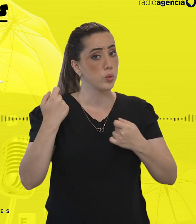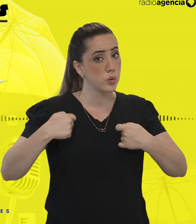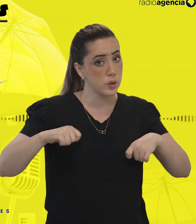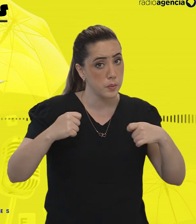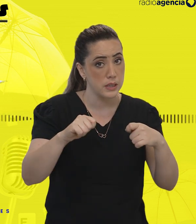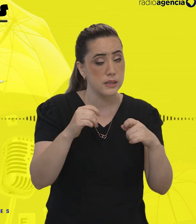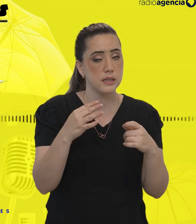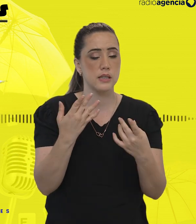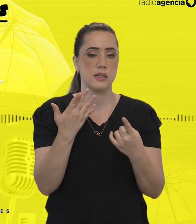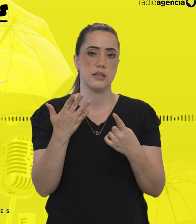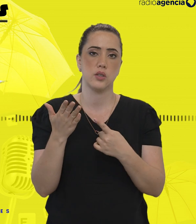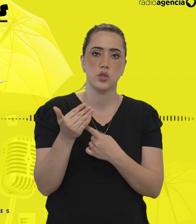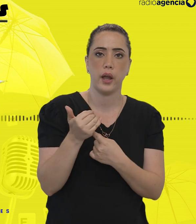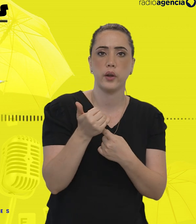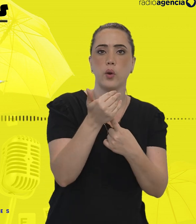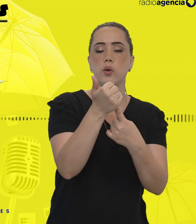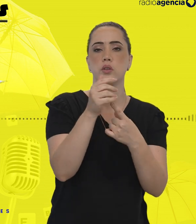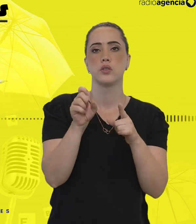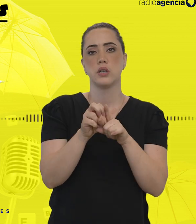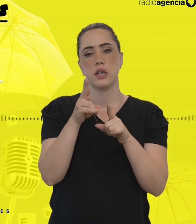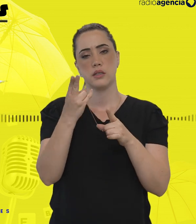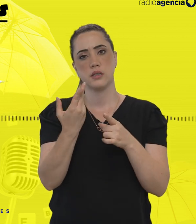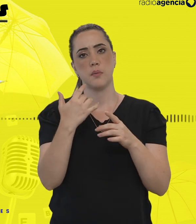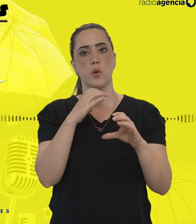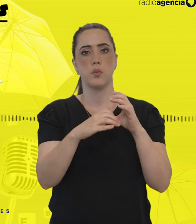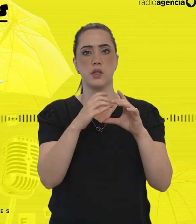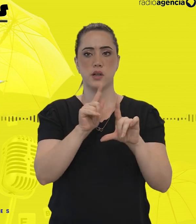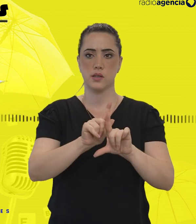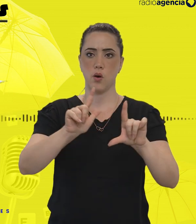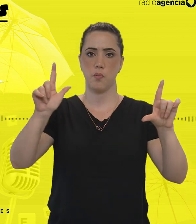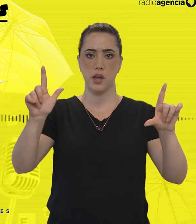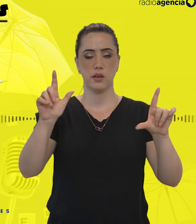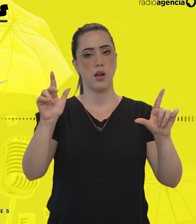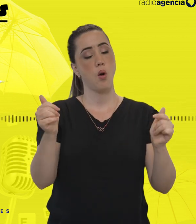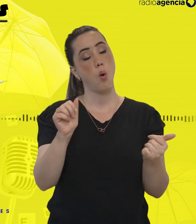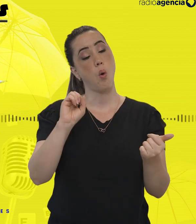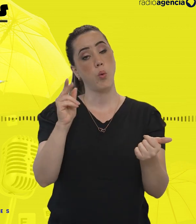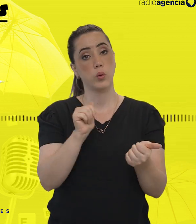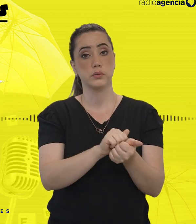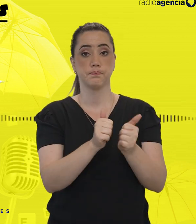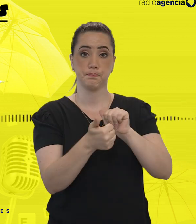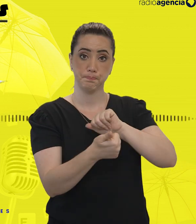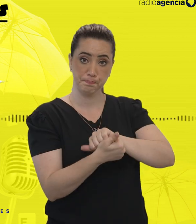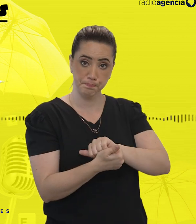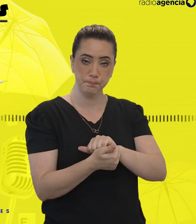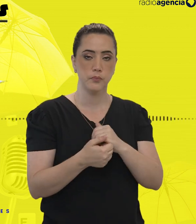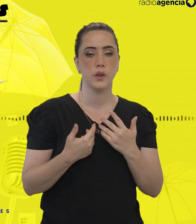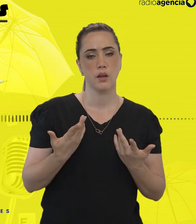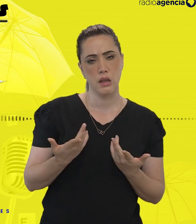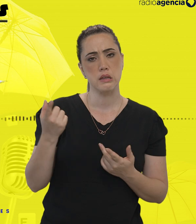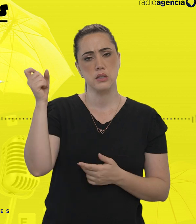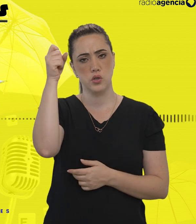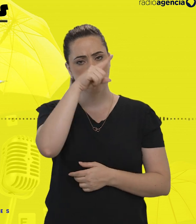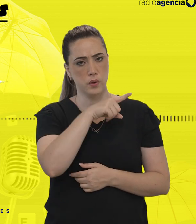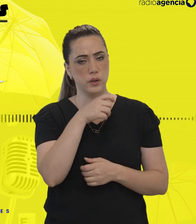tecnológicos, como comunicação aumentativa e alternativa. De certa forma, essas dificuldades explicam porque a gente acabou falando